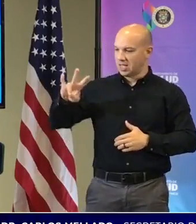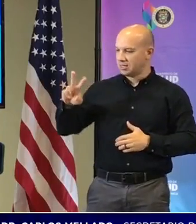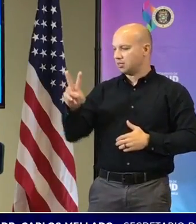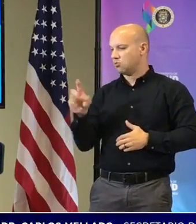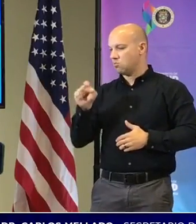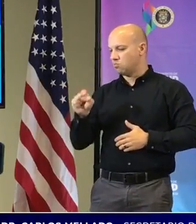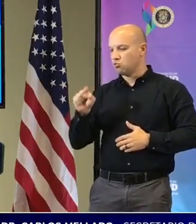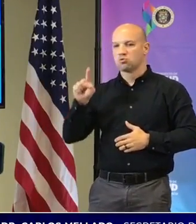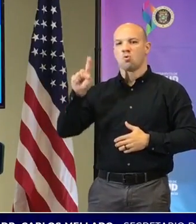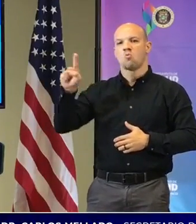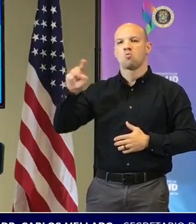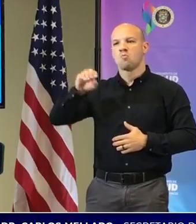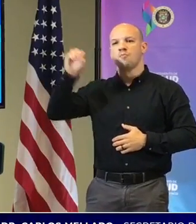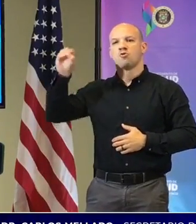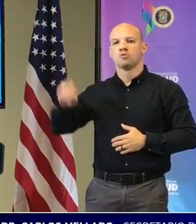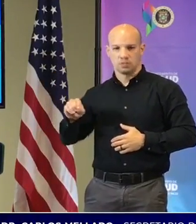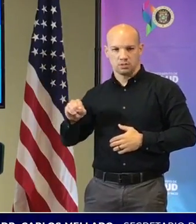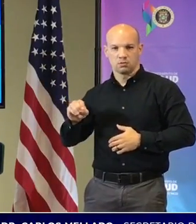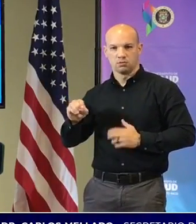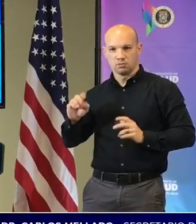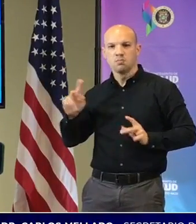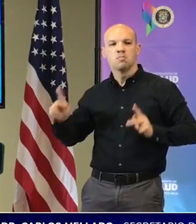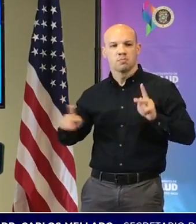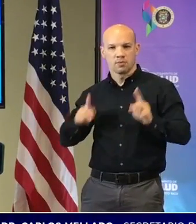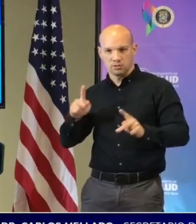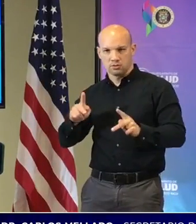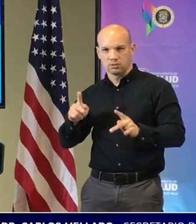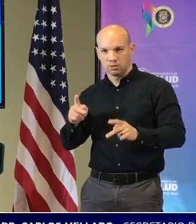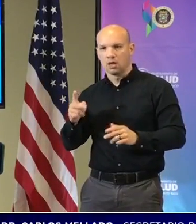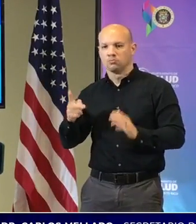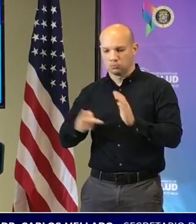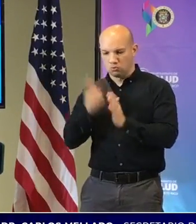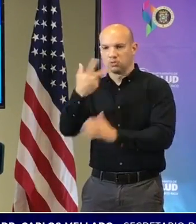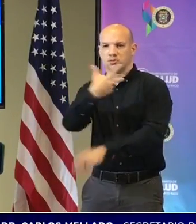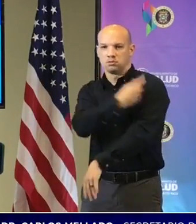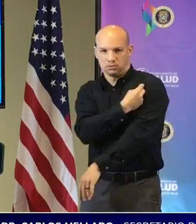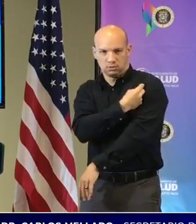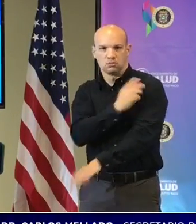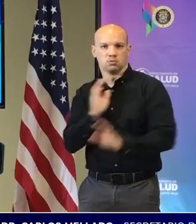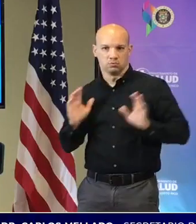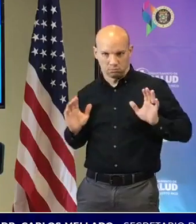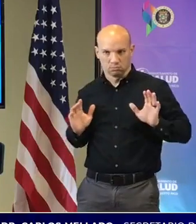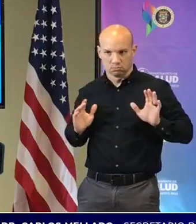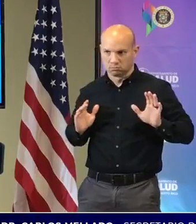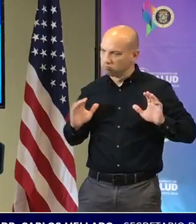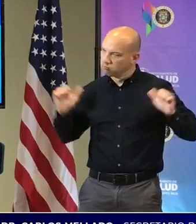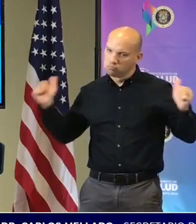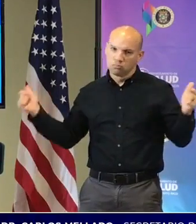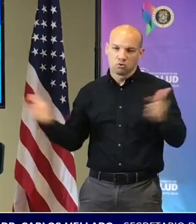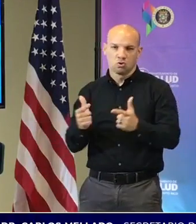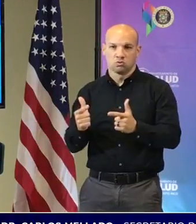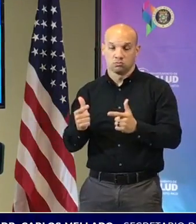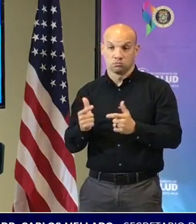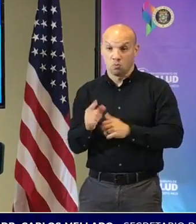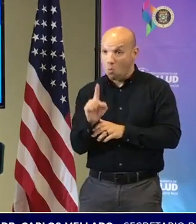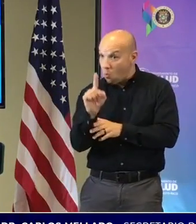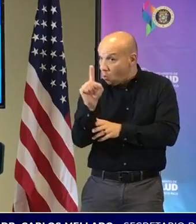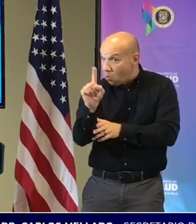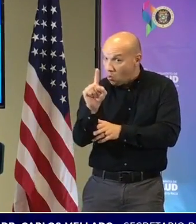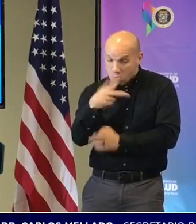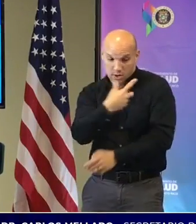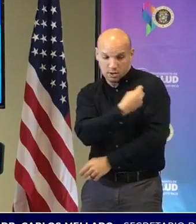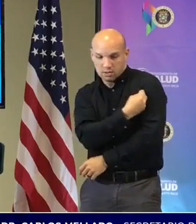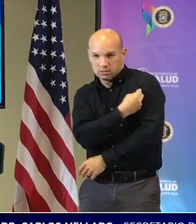% de los pacientes con dos dosis esa es toda la población con al menos una dosis el 82.7